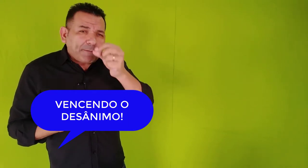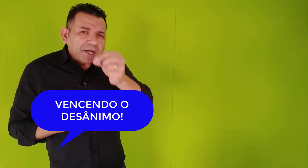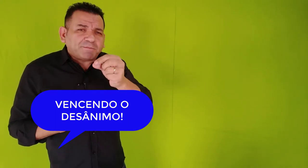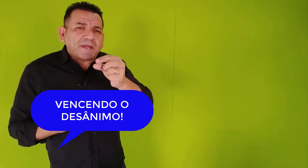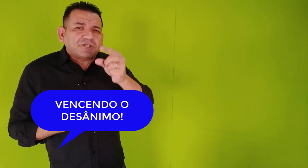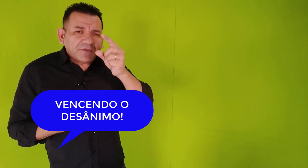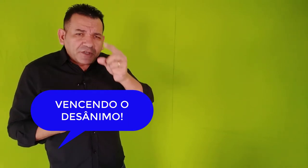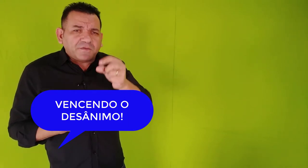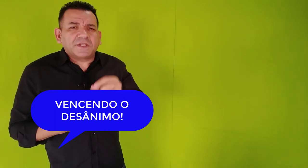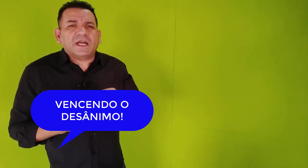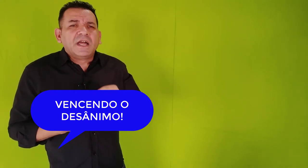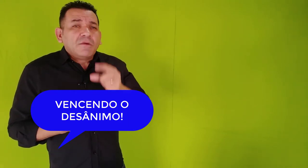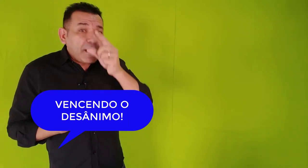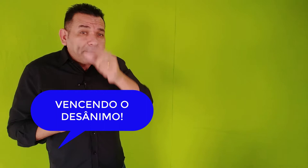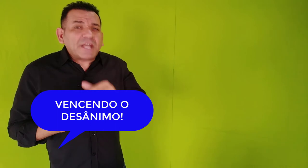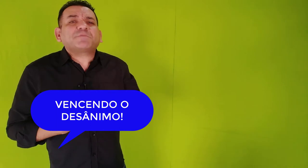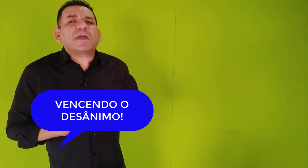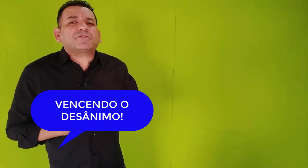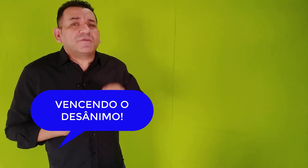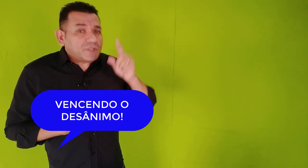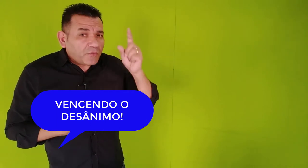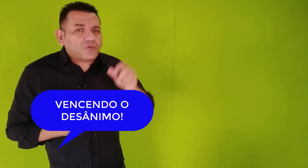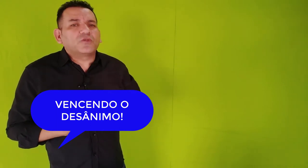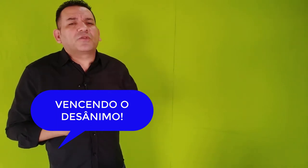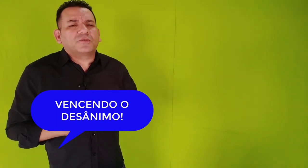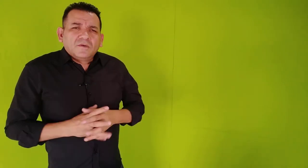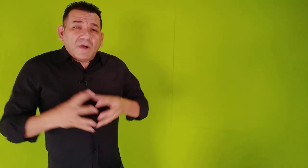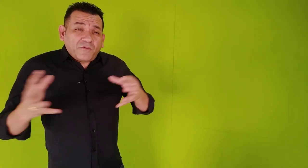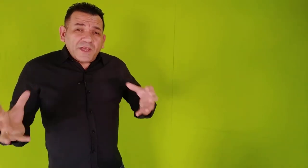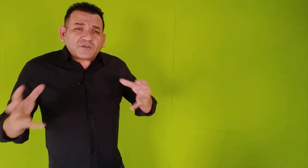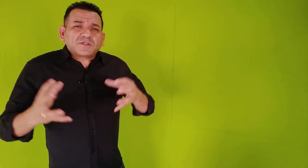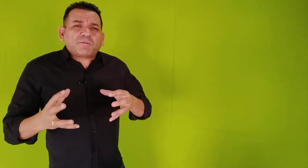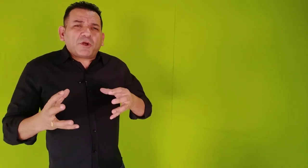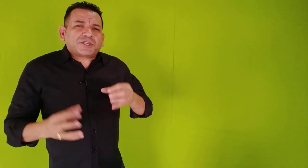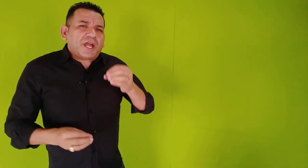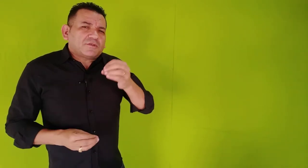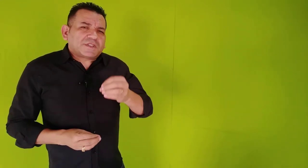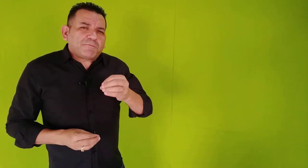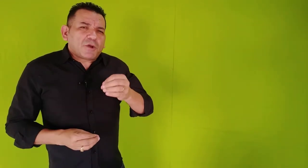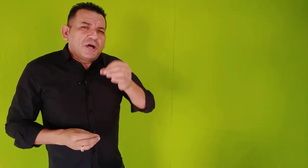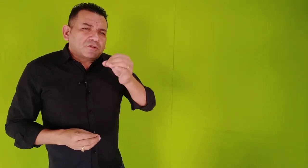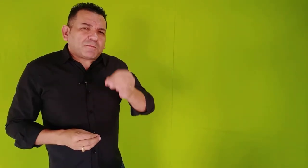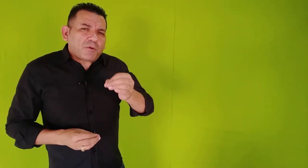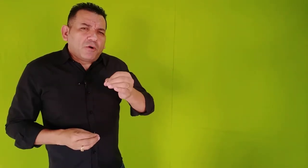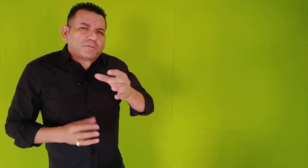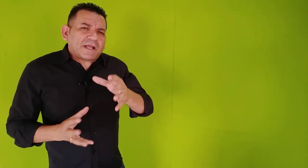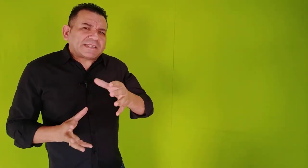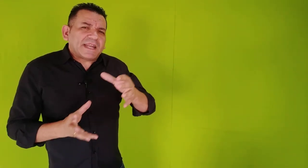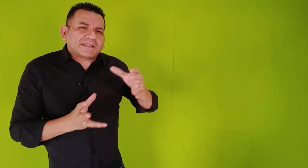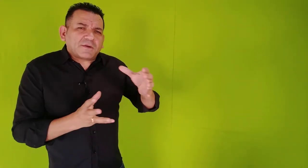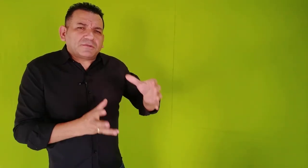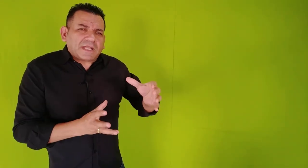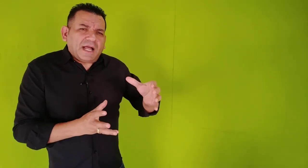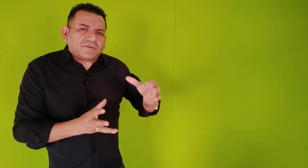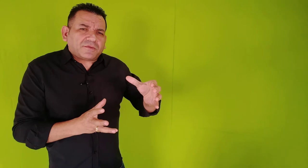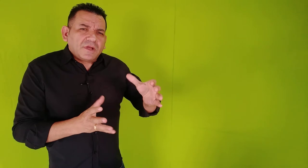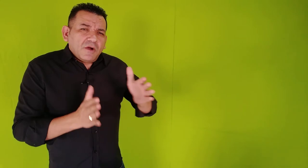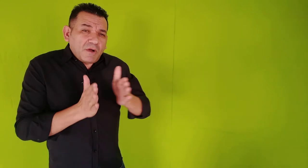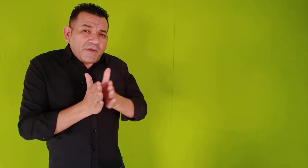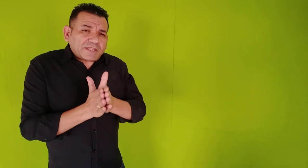perspectiva de vida, uma perspectiva de futuro. Uma vez que os projetos e planos prontos para serem executados, uma vez